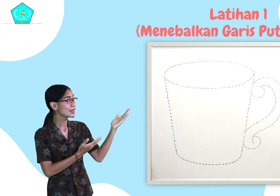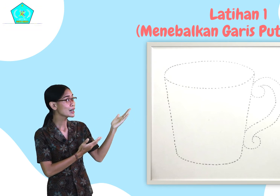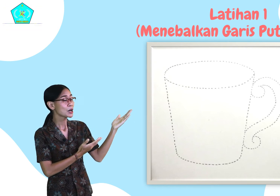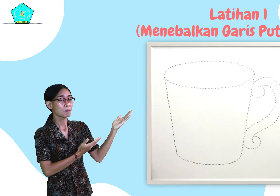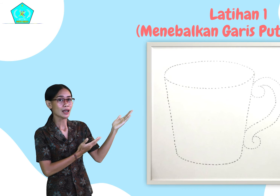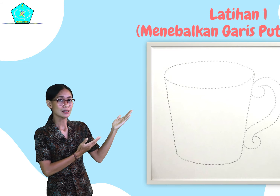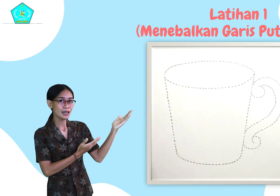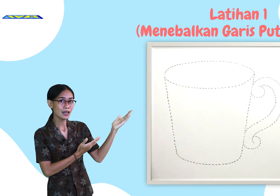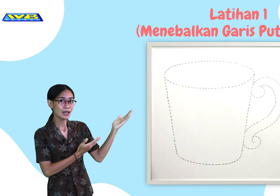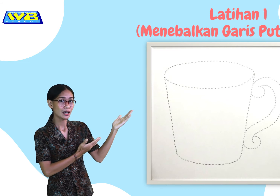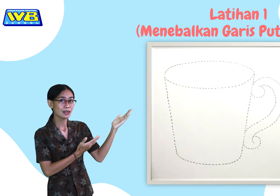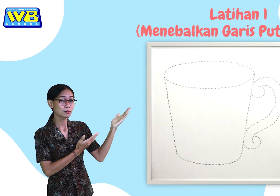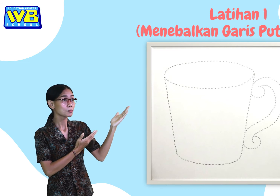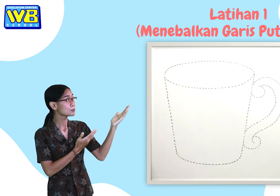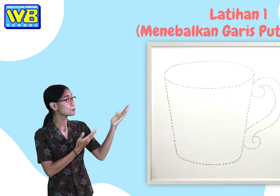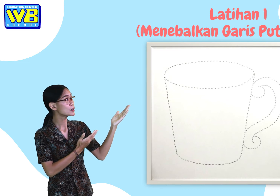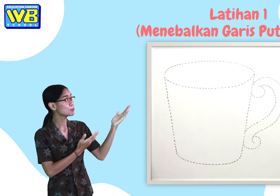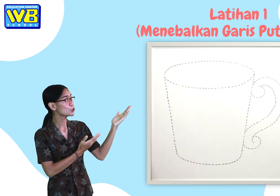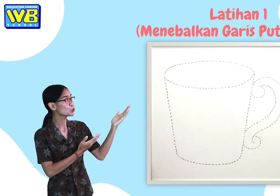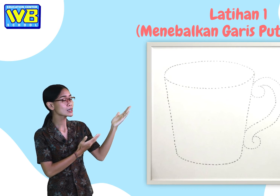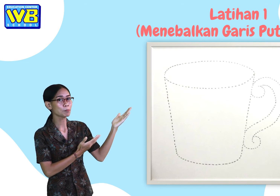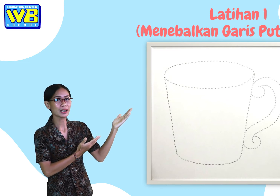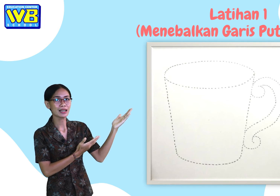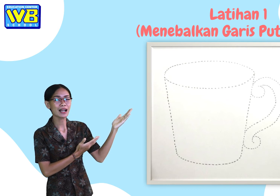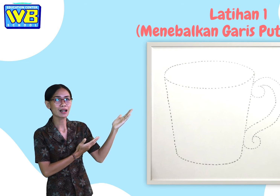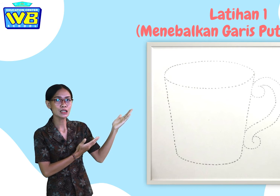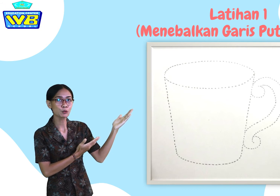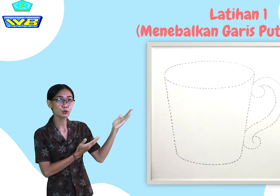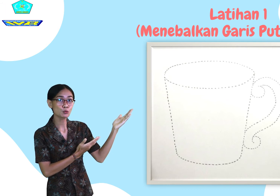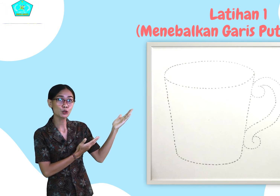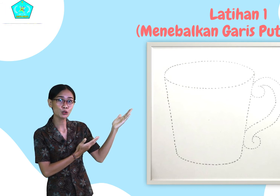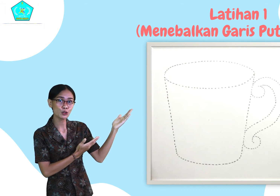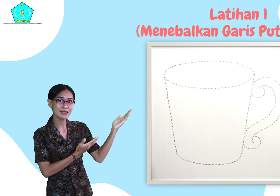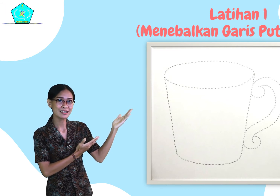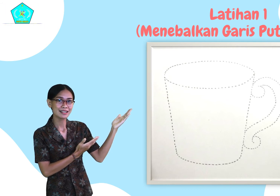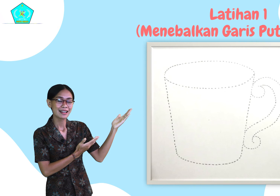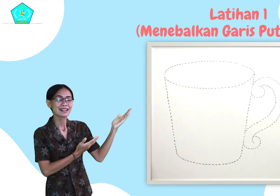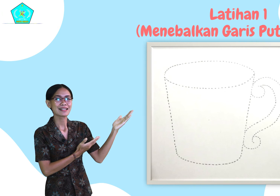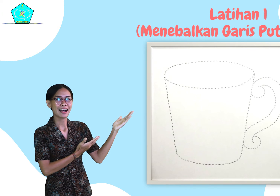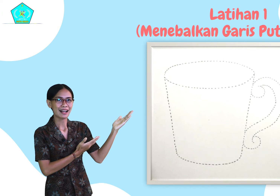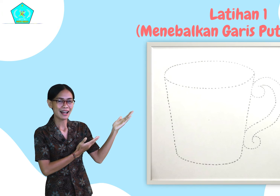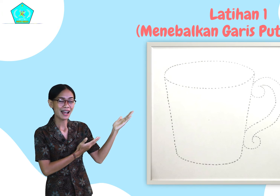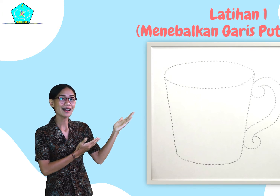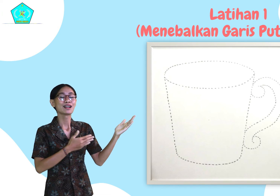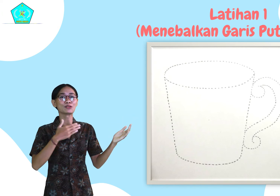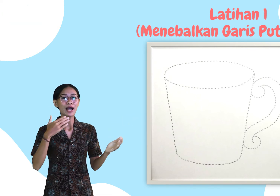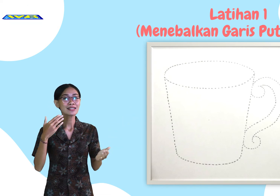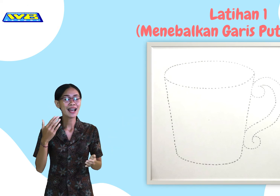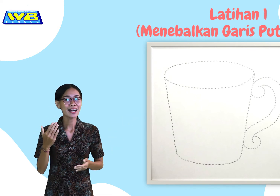masih berbentuk seperti garis putus-putus. Sekarang tugasnya anak